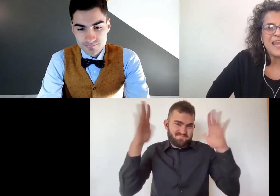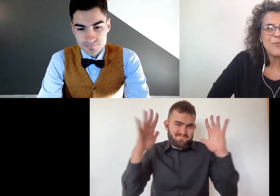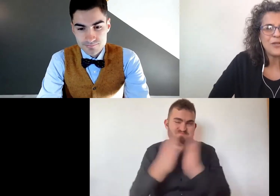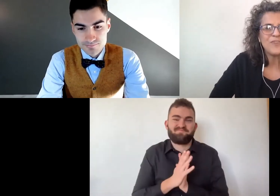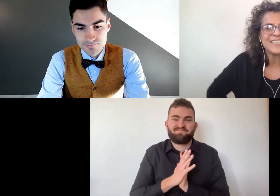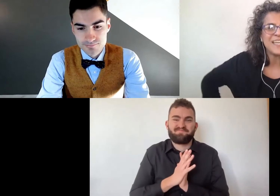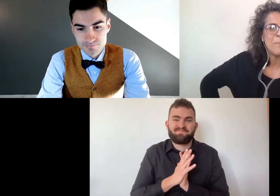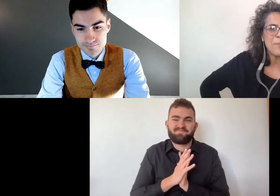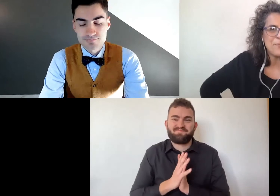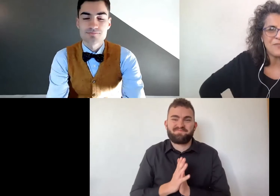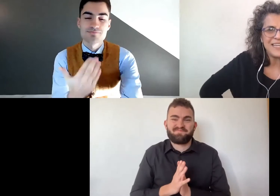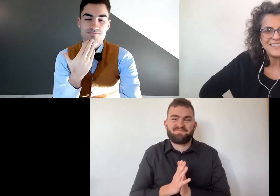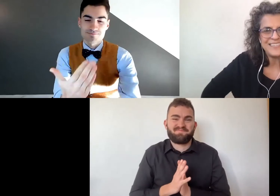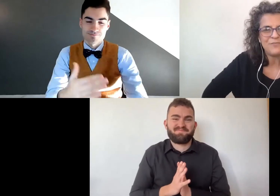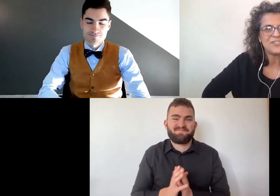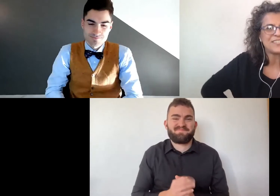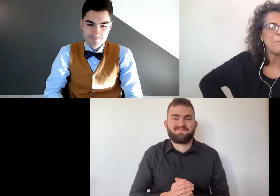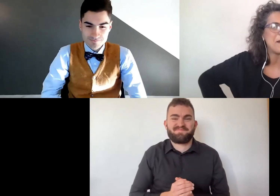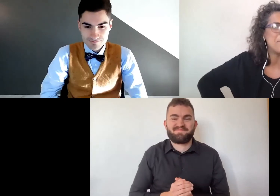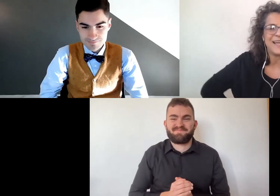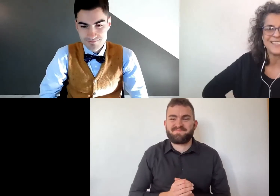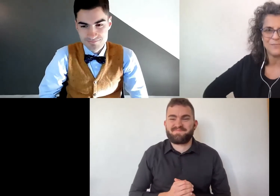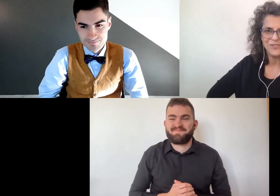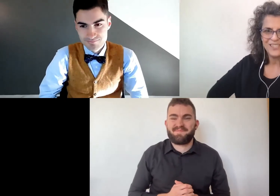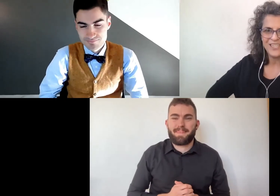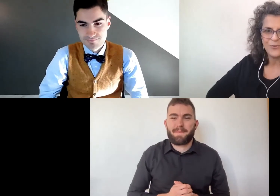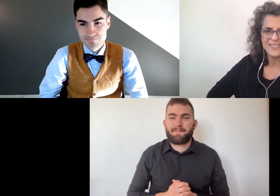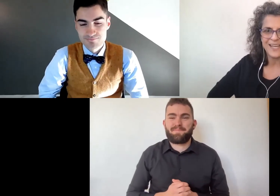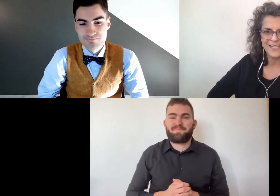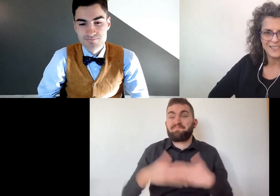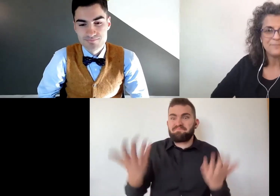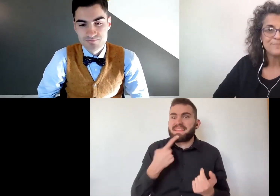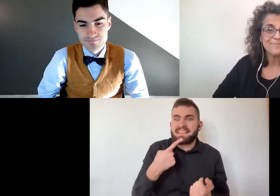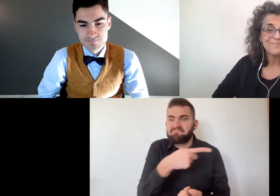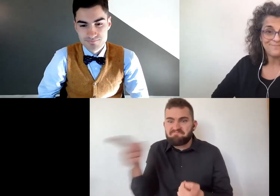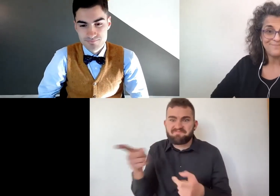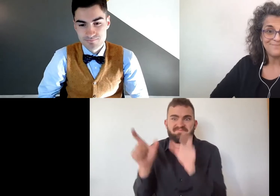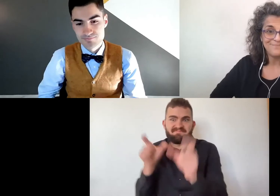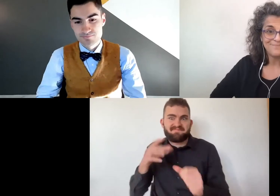speriamo che tu vada sempre più avanti e faccia sempre il massimo in quest'arte.